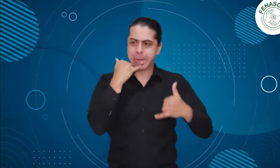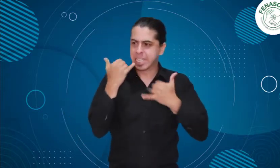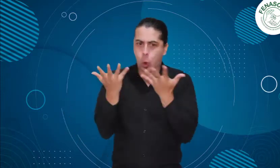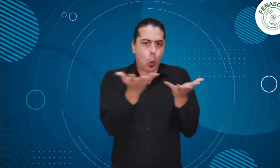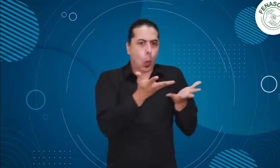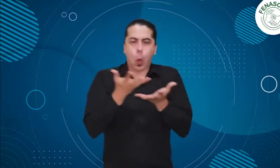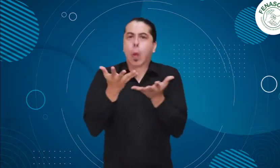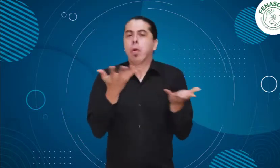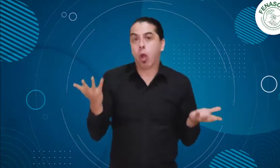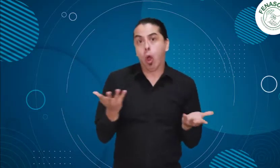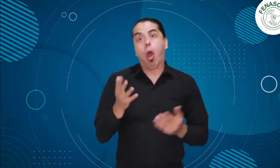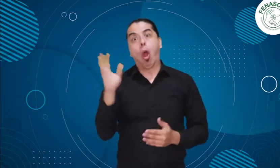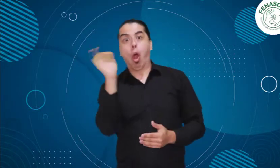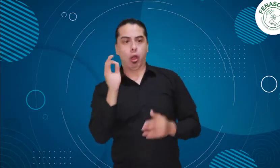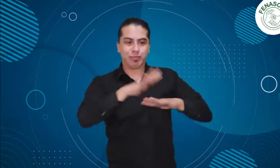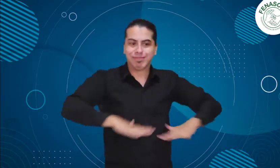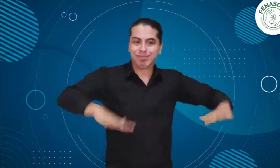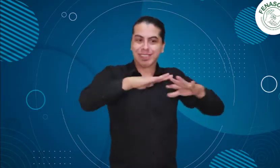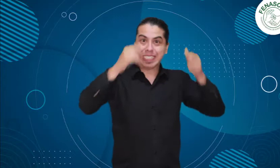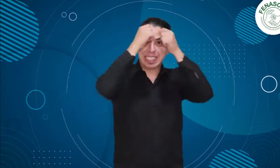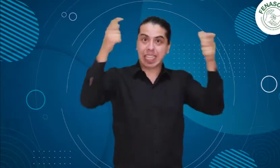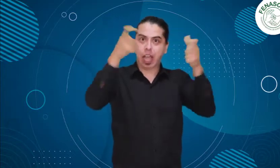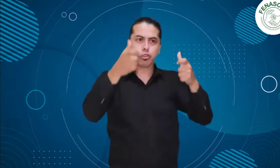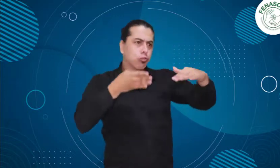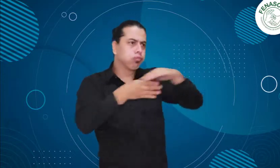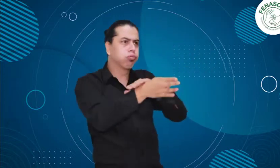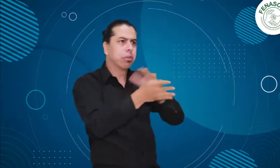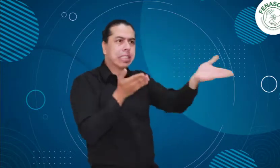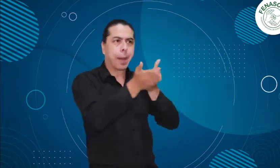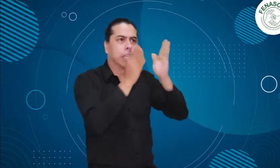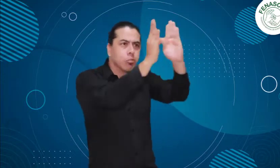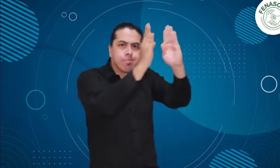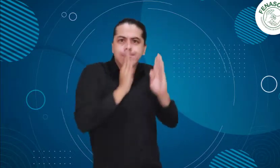se conversará sobre estos casos y habrá la posibilidad de poderse expresar.